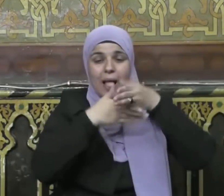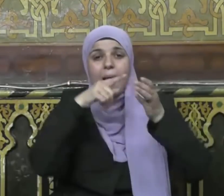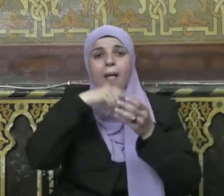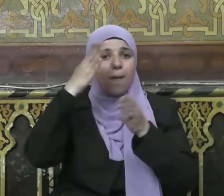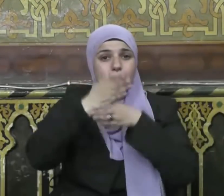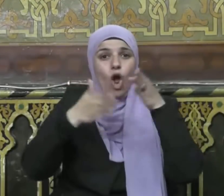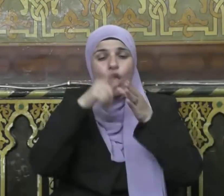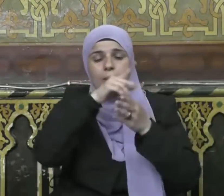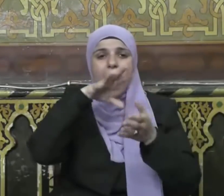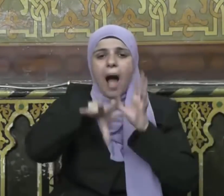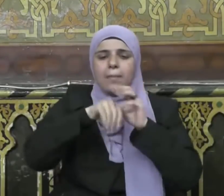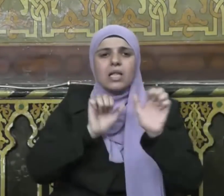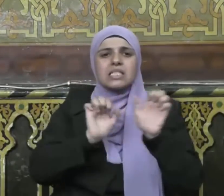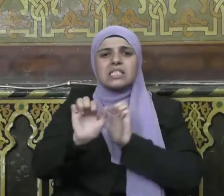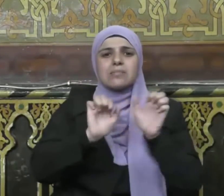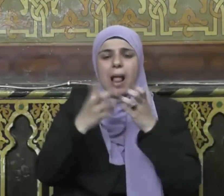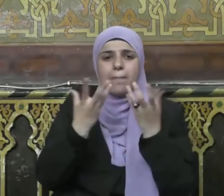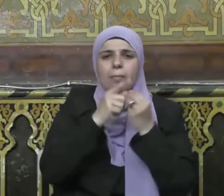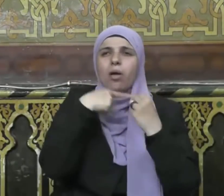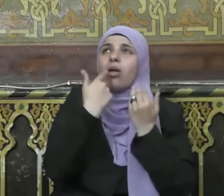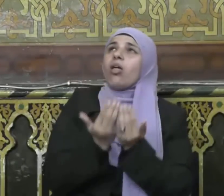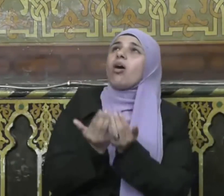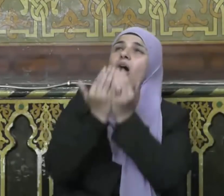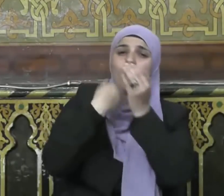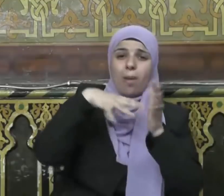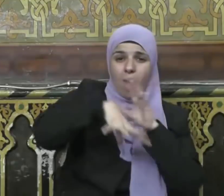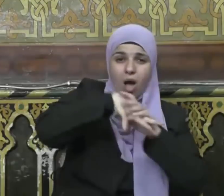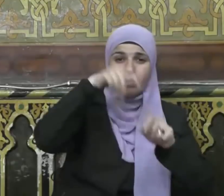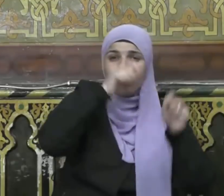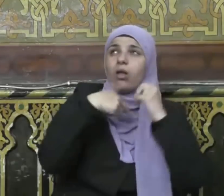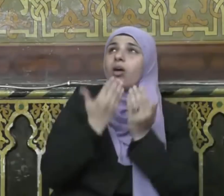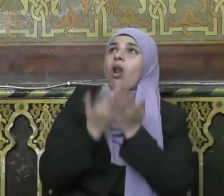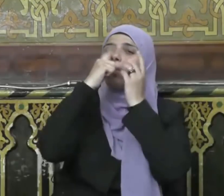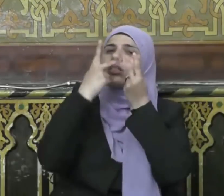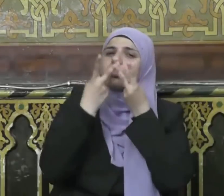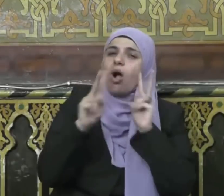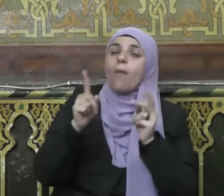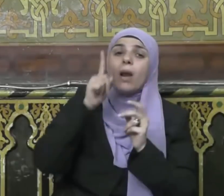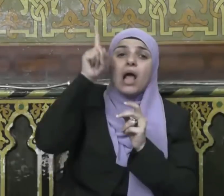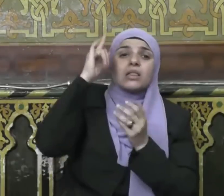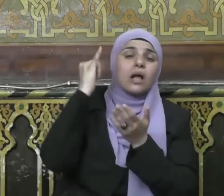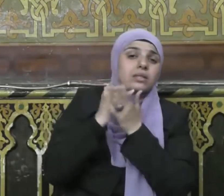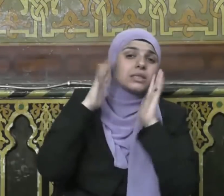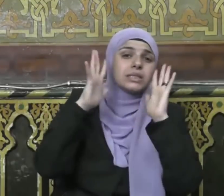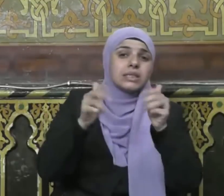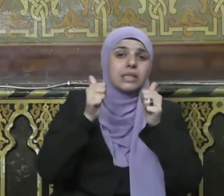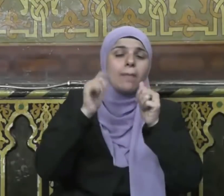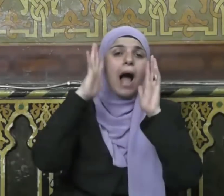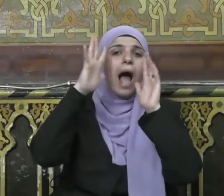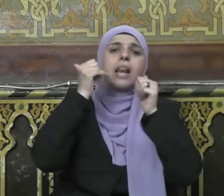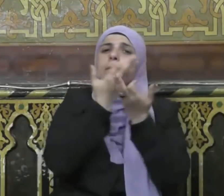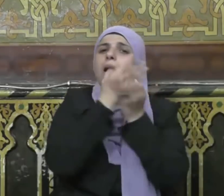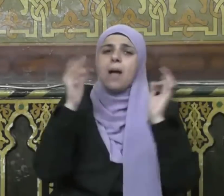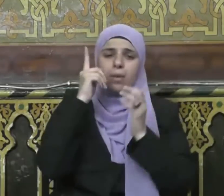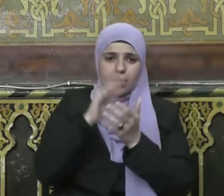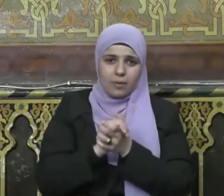وتعالى وإذ يرفع إبراهيم القواعد من البيت وإسماعيل ربنا تقبل منا